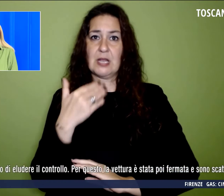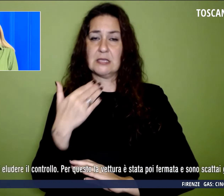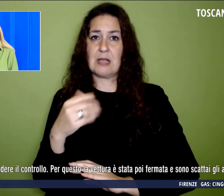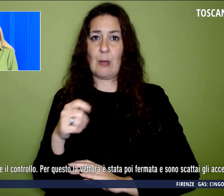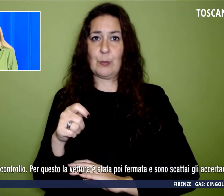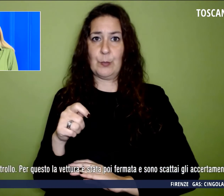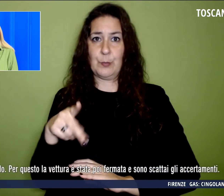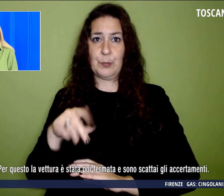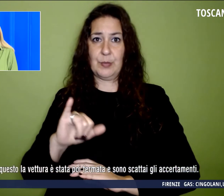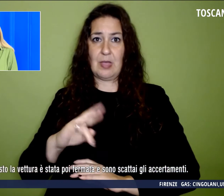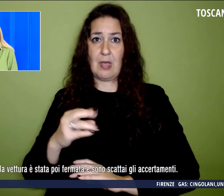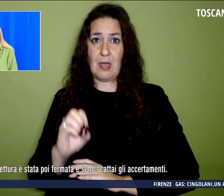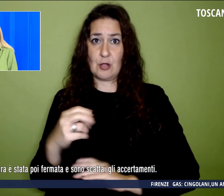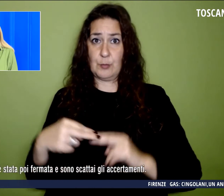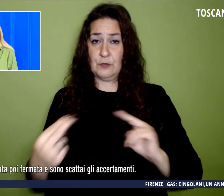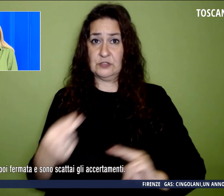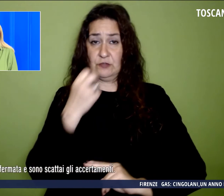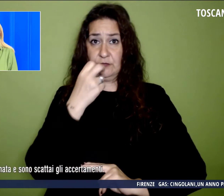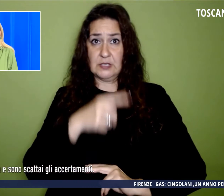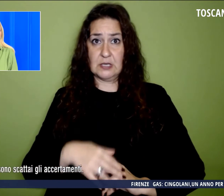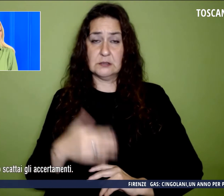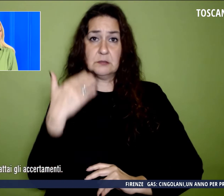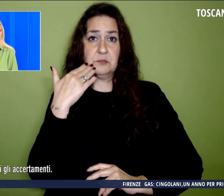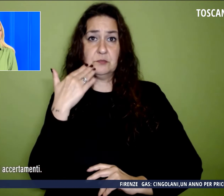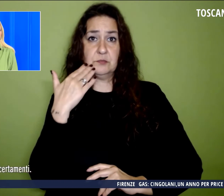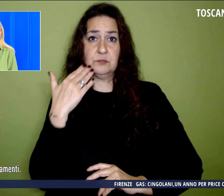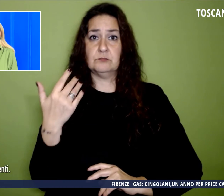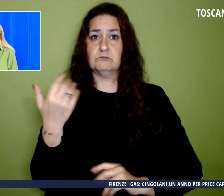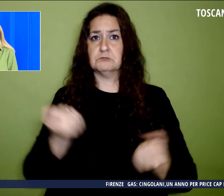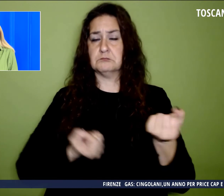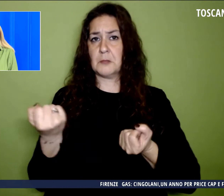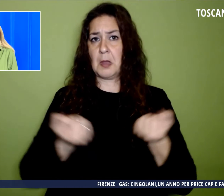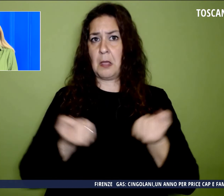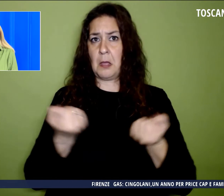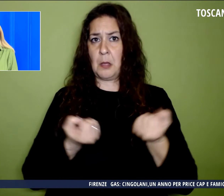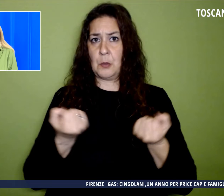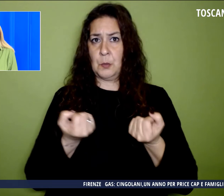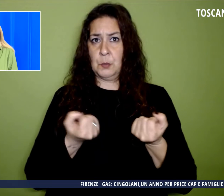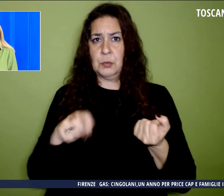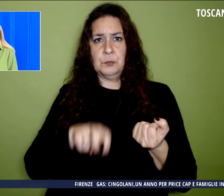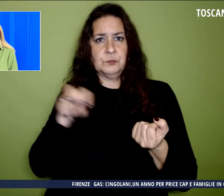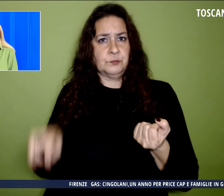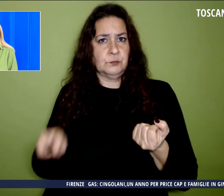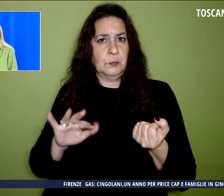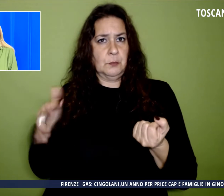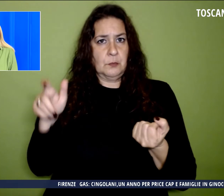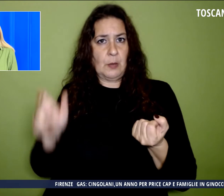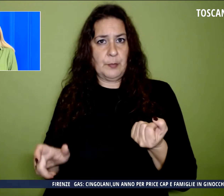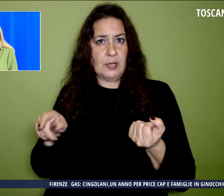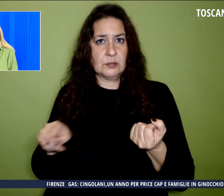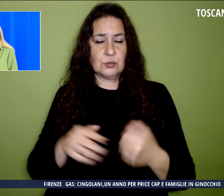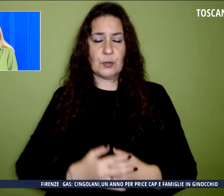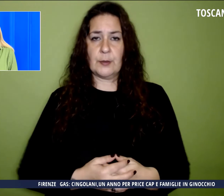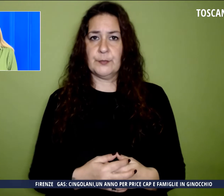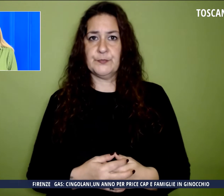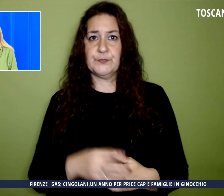Il giovane viaggiava a bordo di un'auto insieme a un'altra persona. Alla vista dei